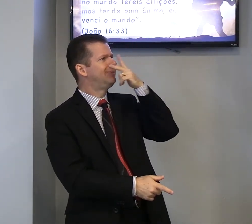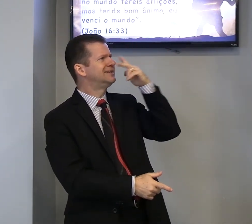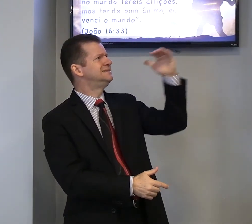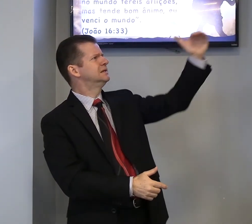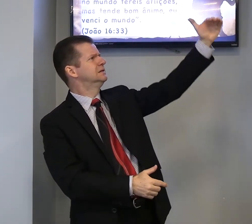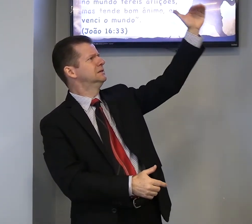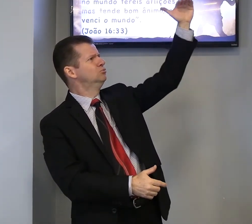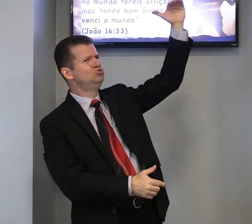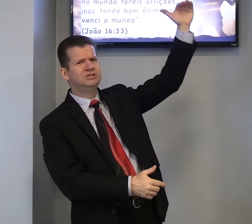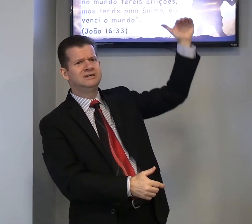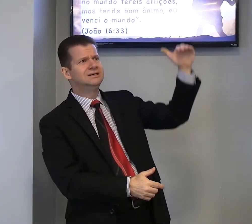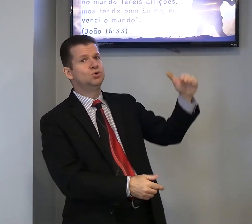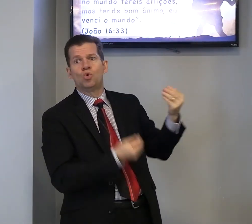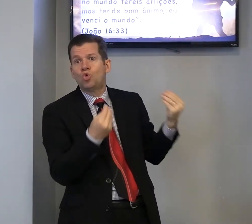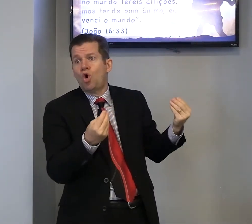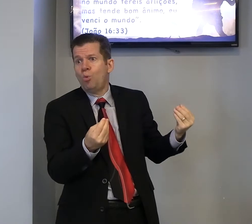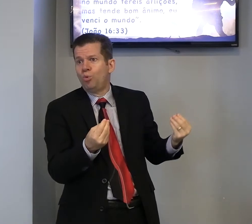parece ser, um gigante, como,